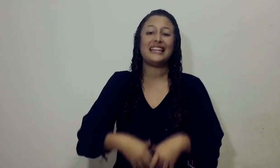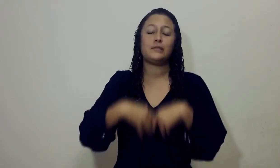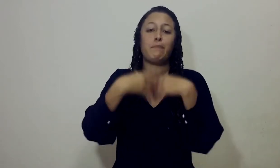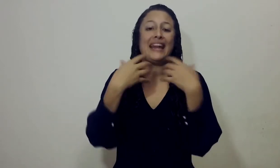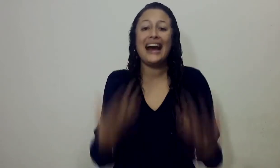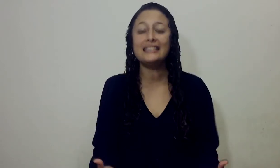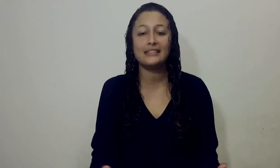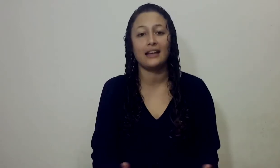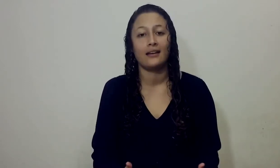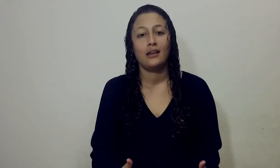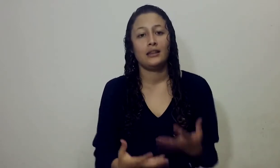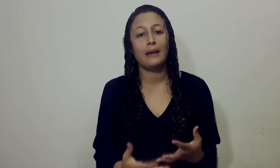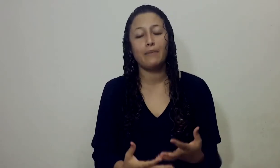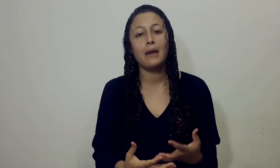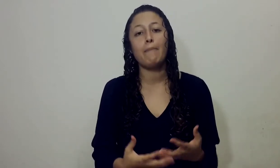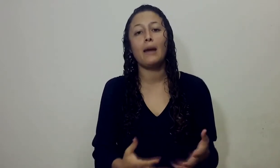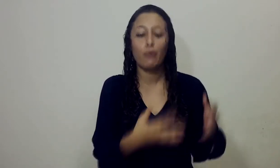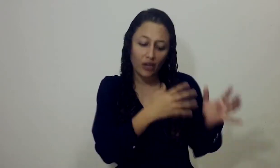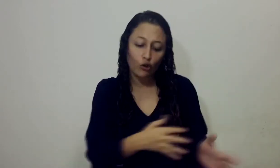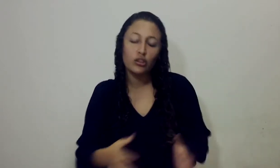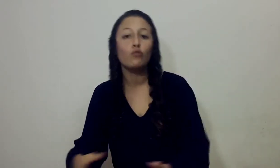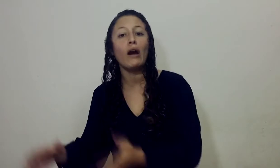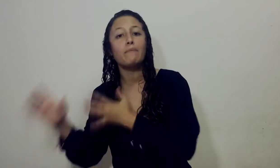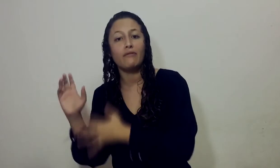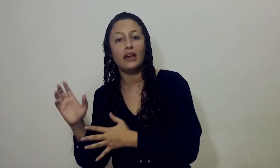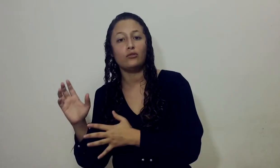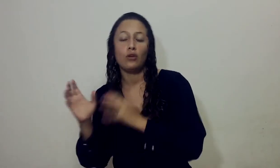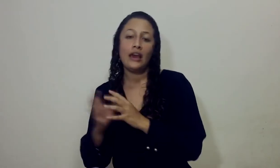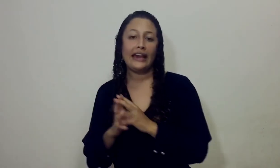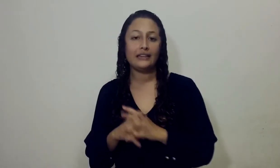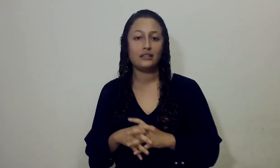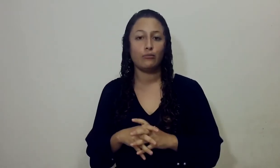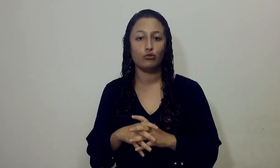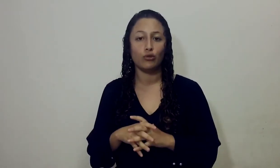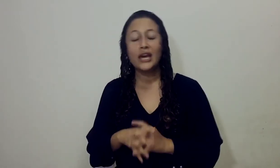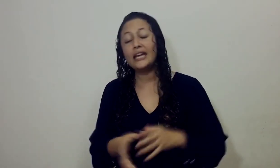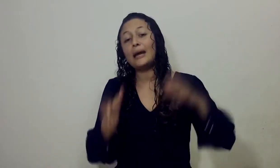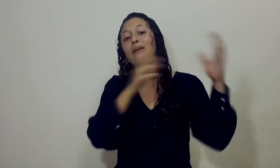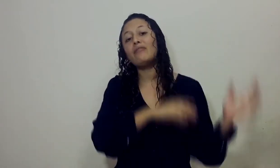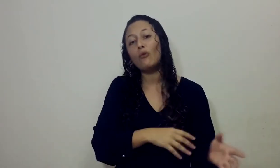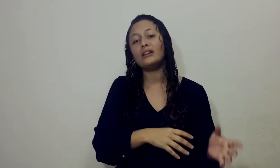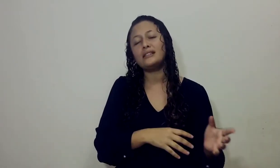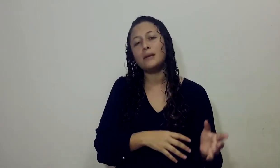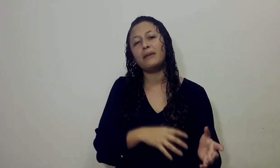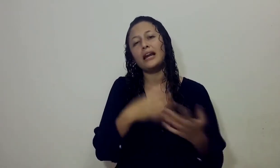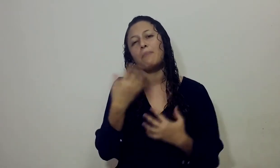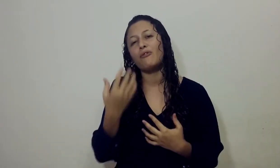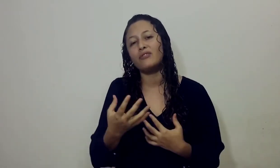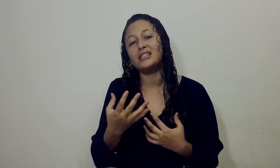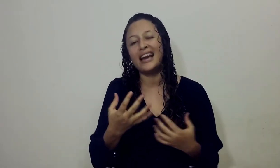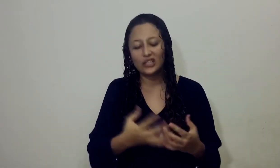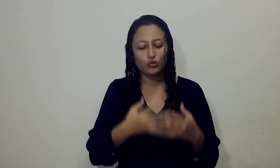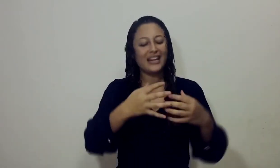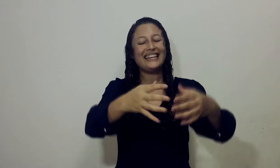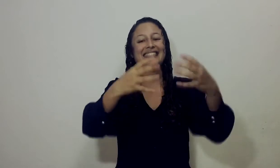tengamos la esperanza También para poder continuar viviendo en este mundo Y también recuerden siempre que la